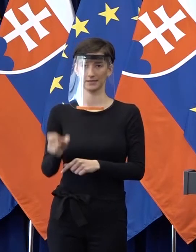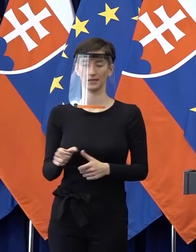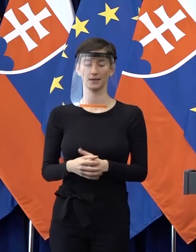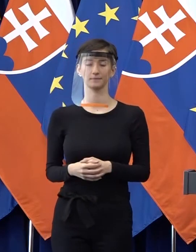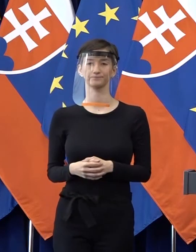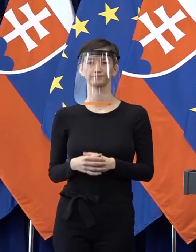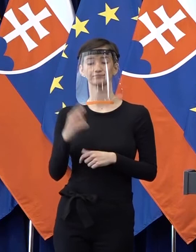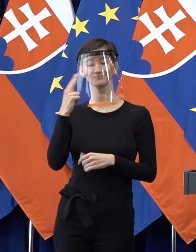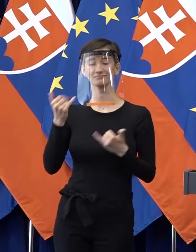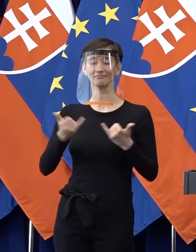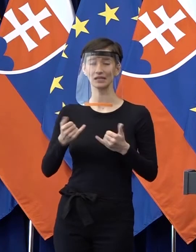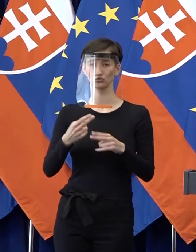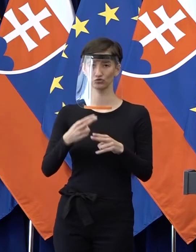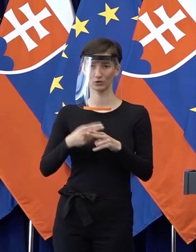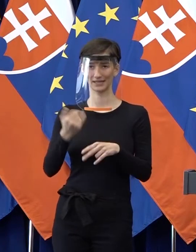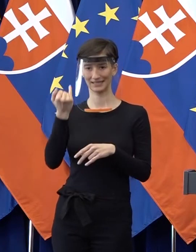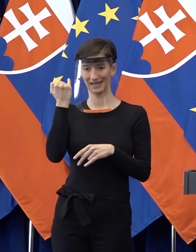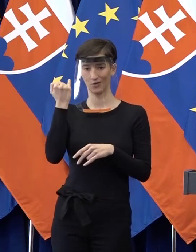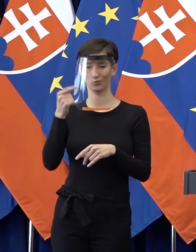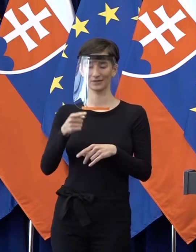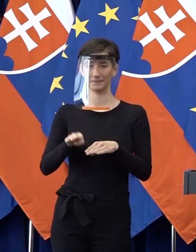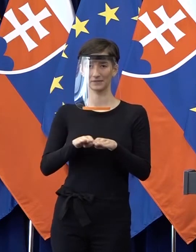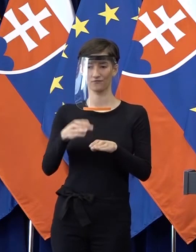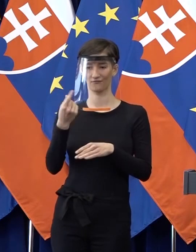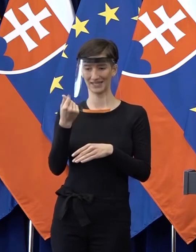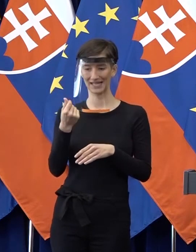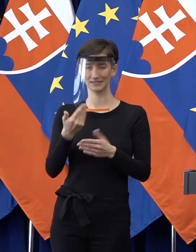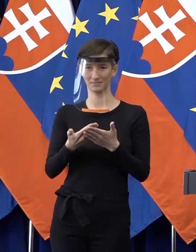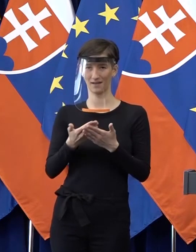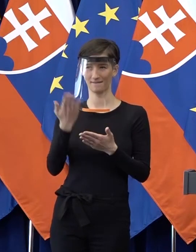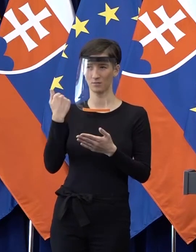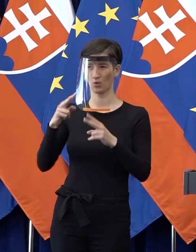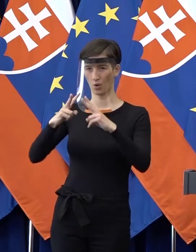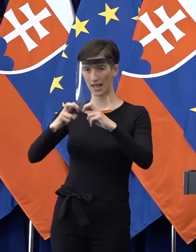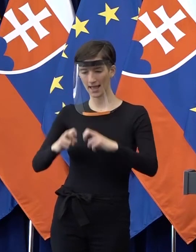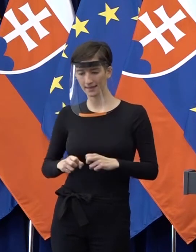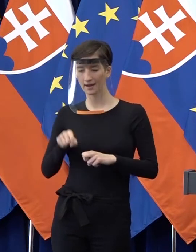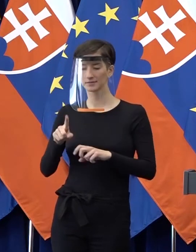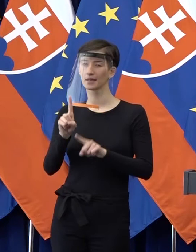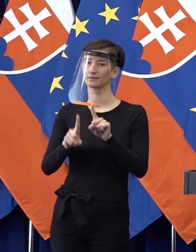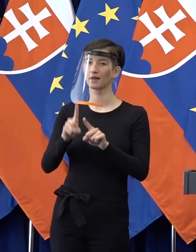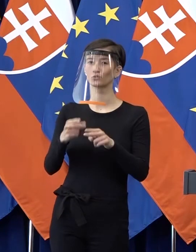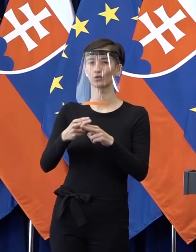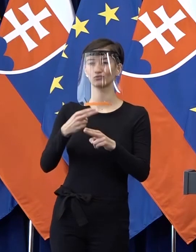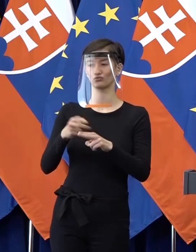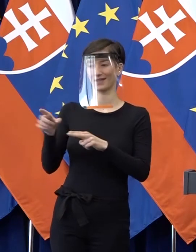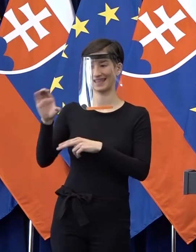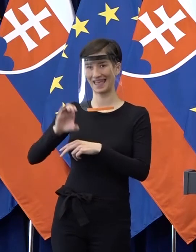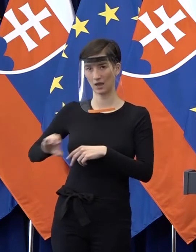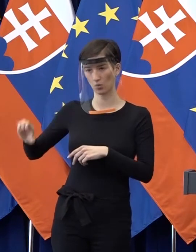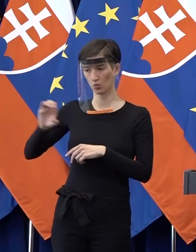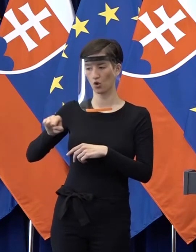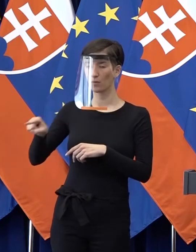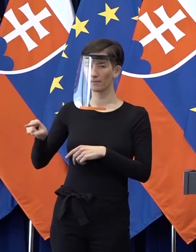štátny tajomník ministerstva financí vyhodnocovala. Pár krajín v rámci Európy je lepšie na tom z